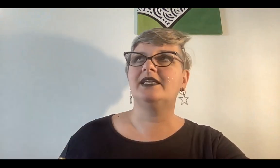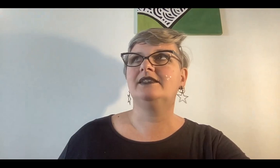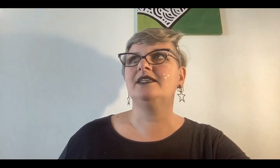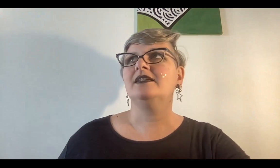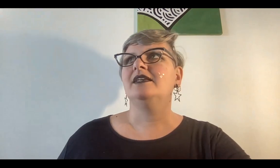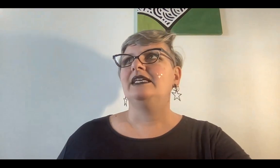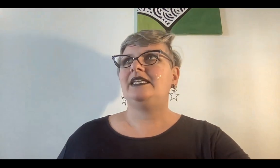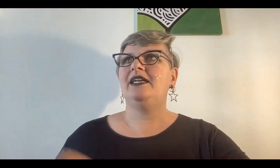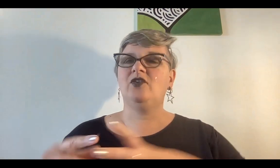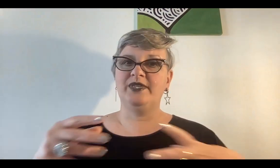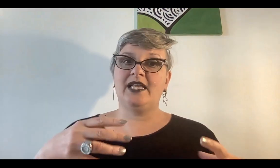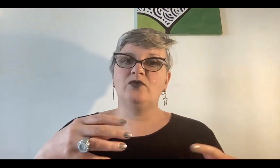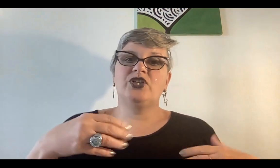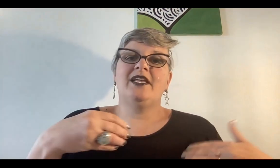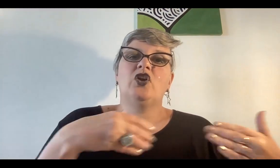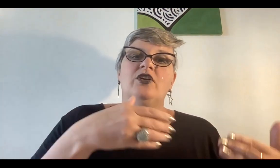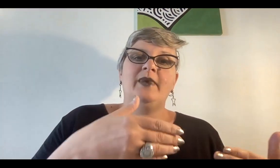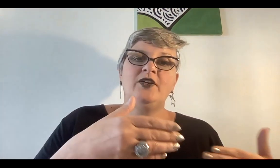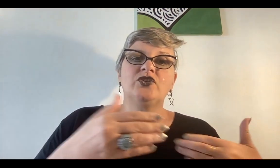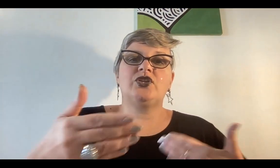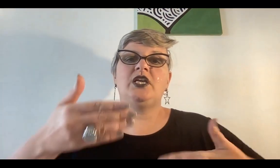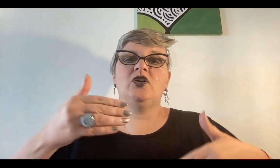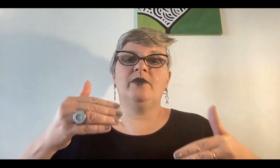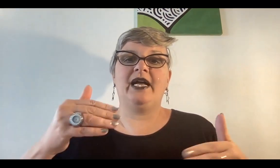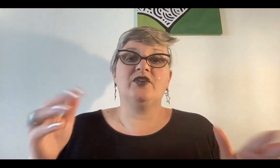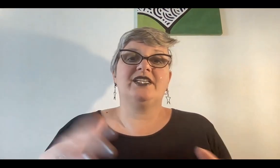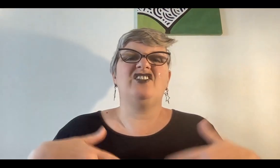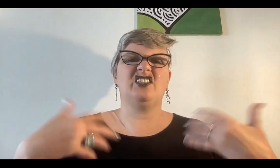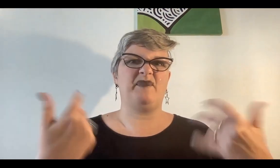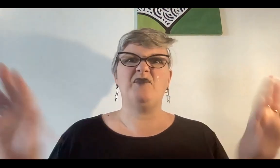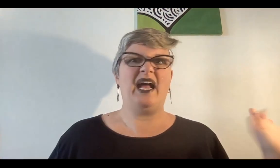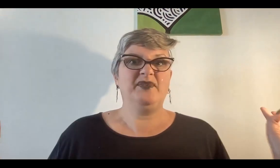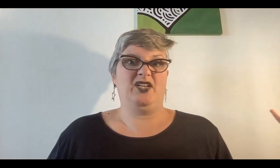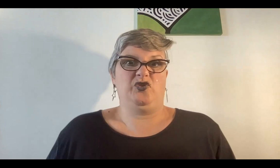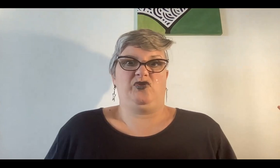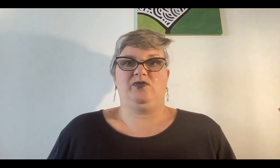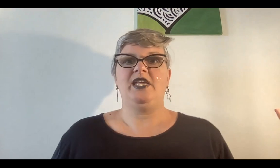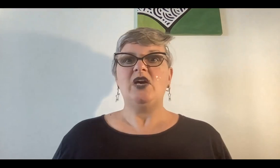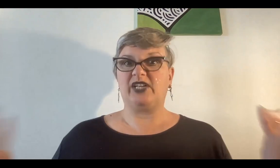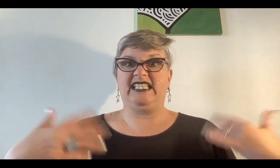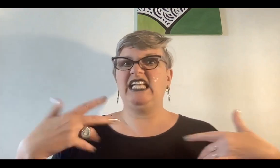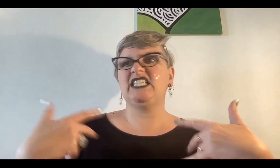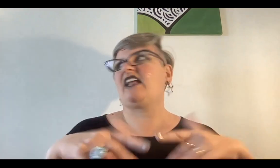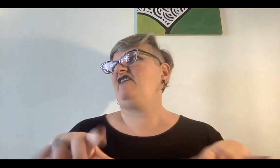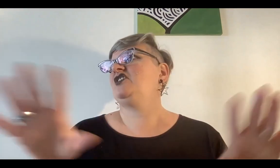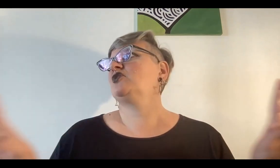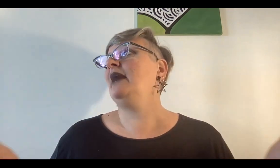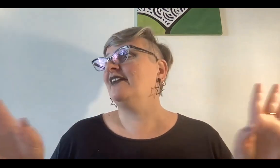celtas, y era como esa lucha de los romanos y con los paganos, que se llamaron bárbaros, porque hacían sacrificios humanos.